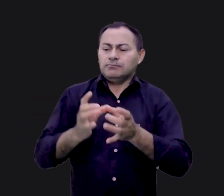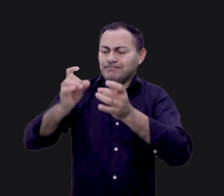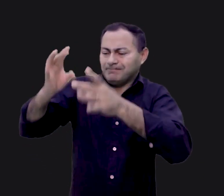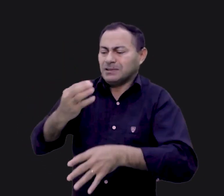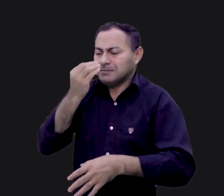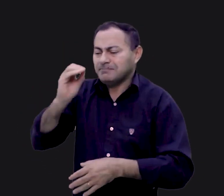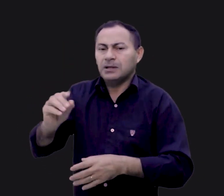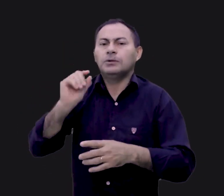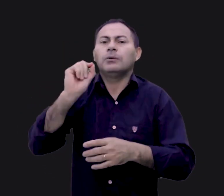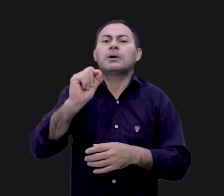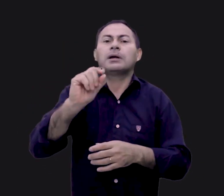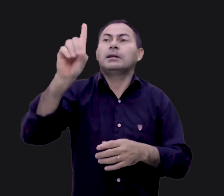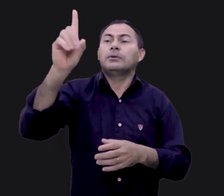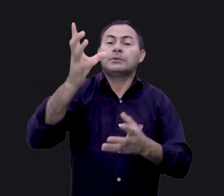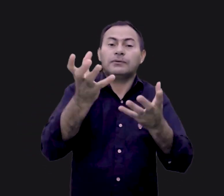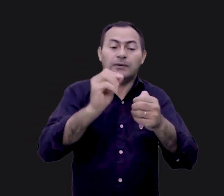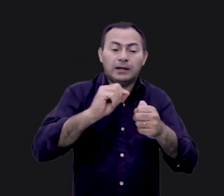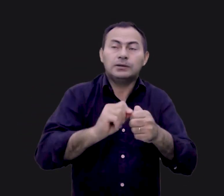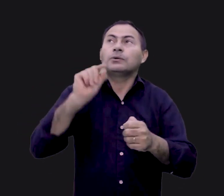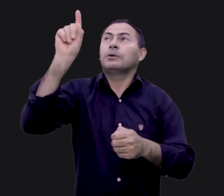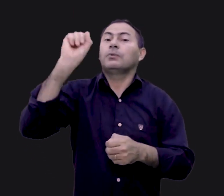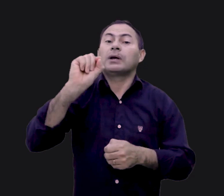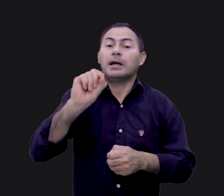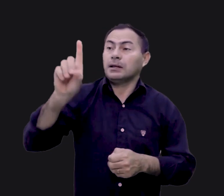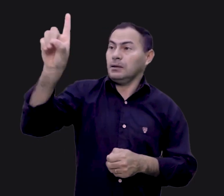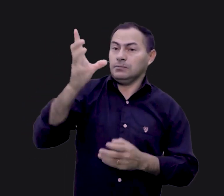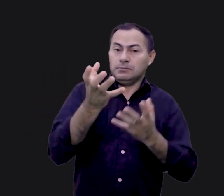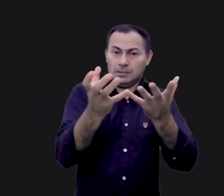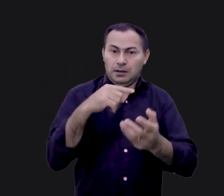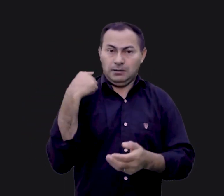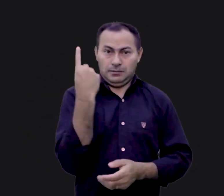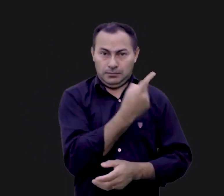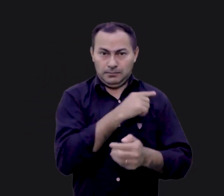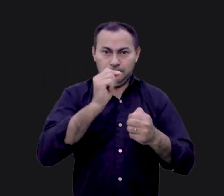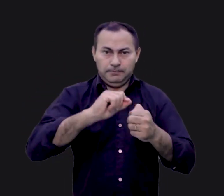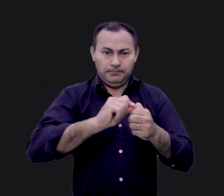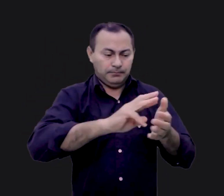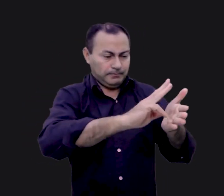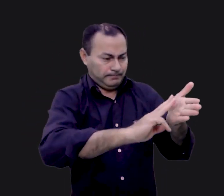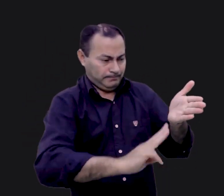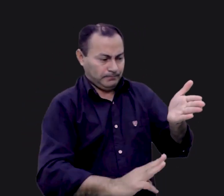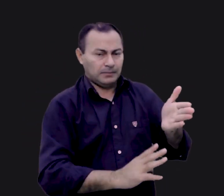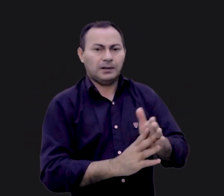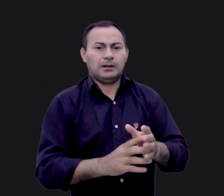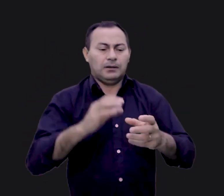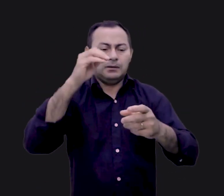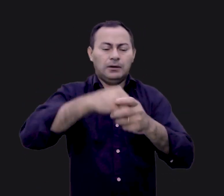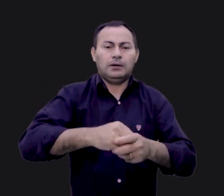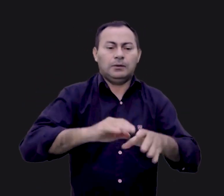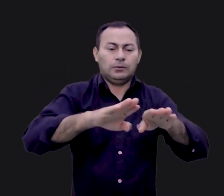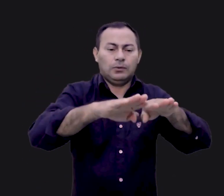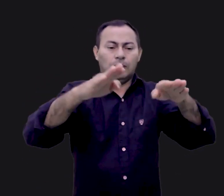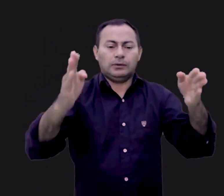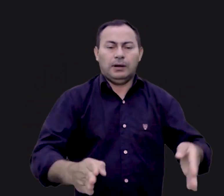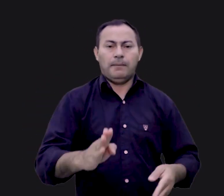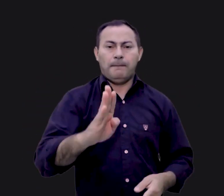O que Deus fez. E o que Deus quer que façamos. Toda esta mensagem está cuidadosamente embrulhada no altar de bronze.